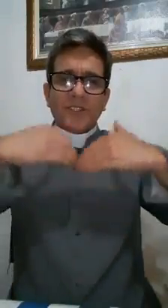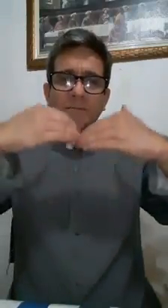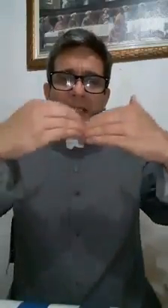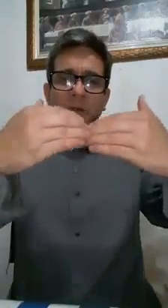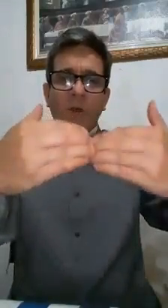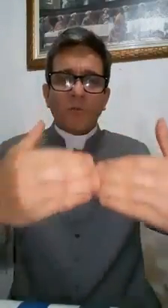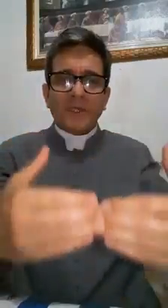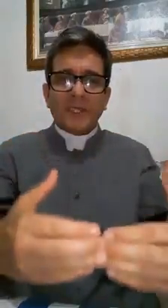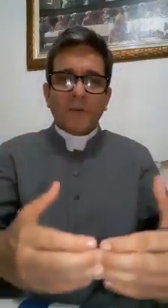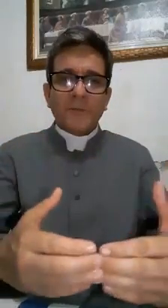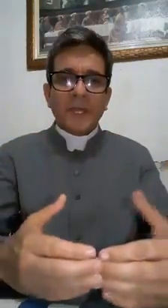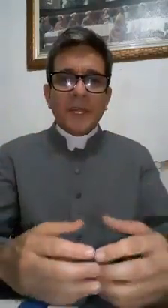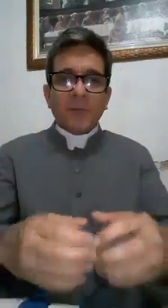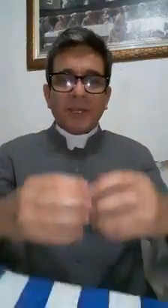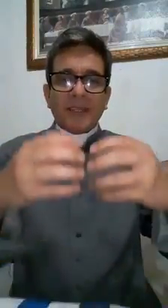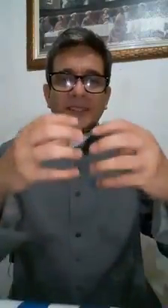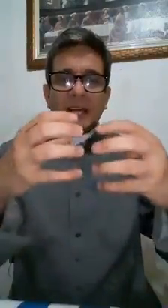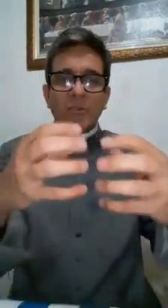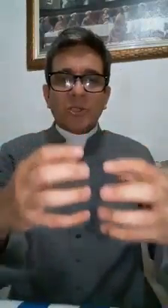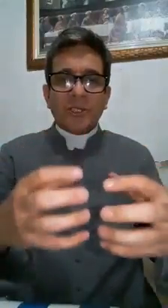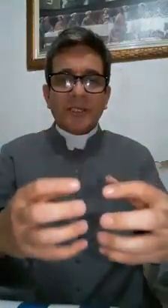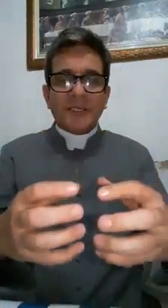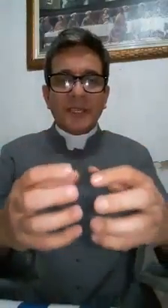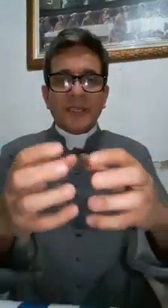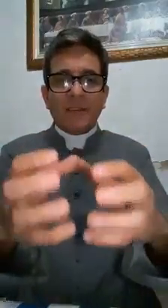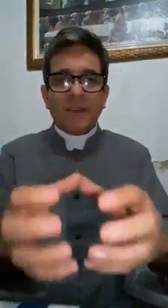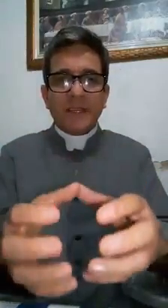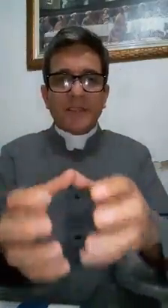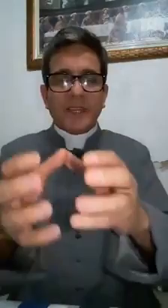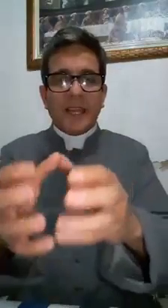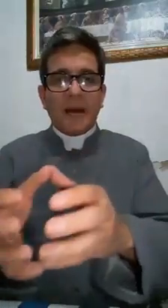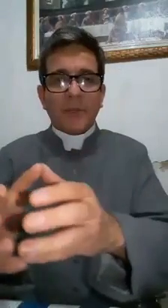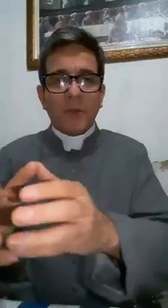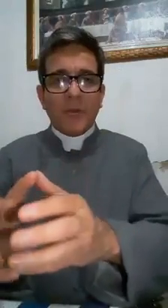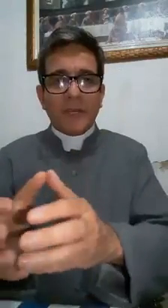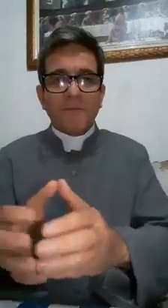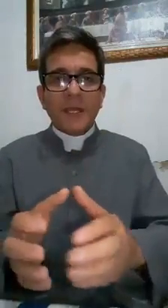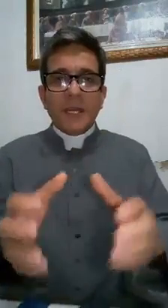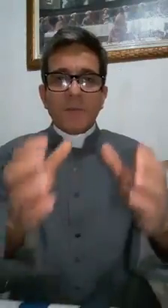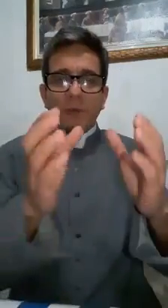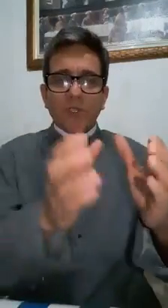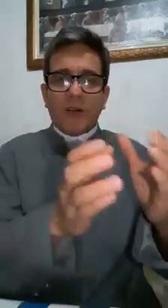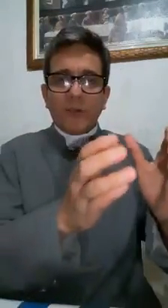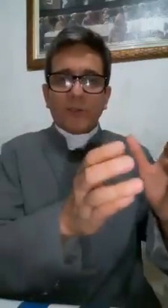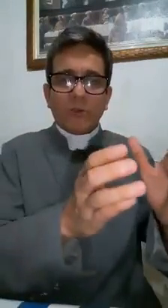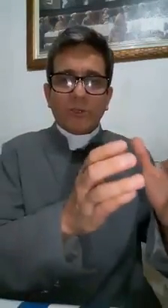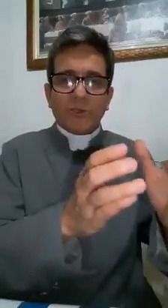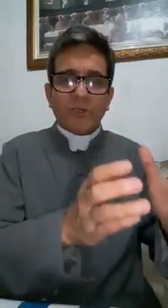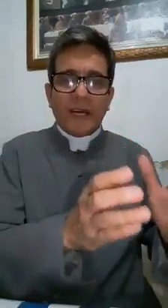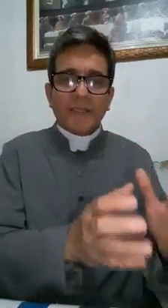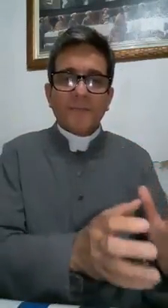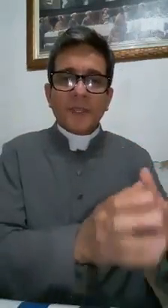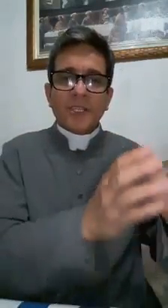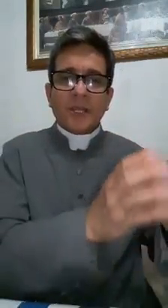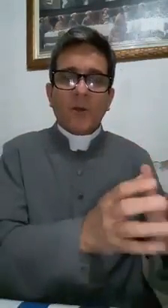nesse mar de corrupção. Porque se a justiça que deveria zelar pelo bem e pelos valores constitucionais está